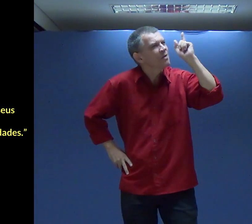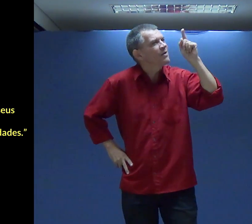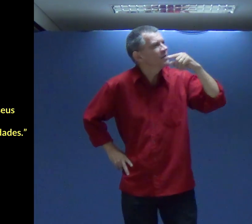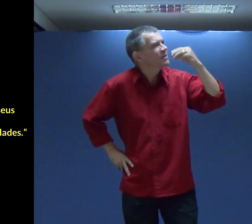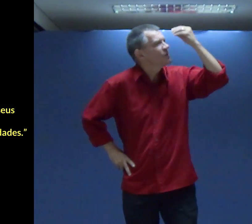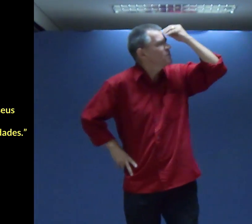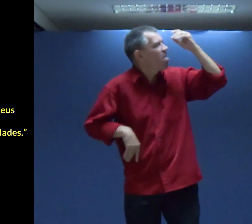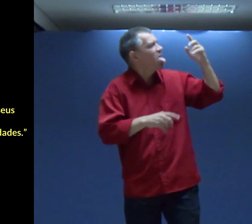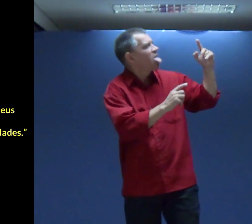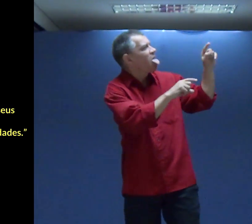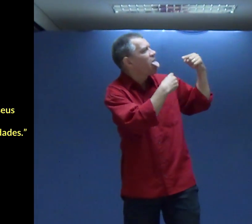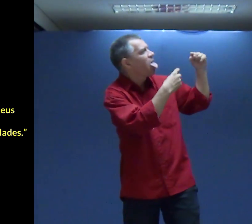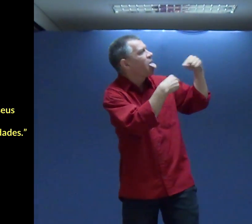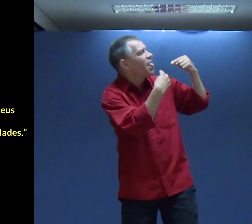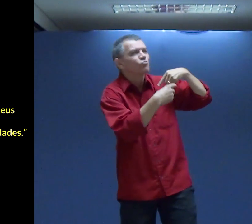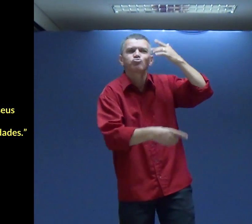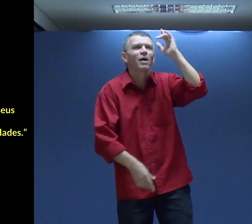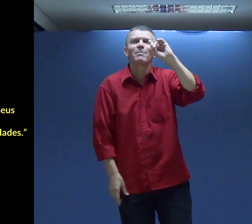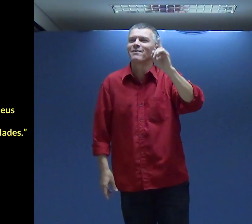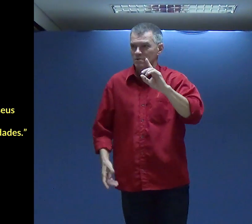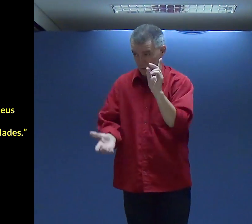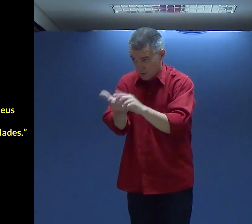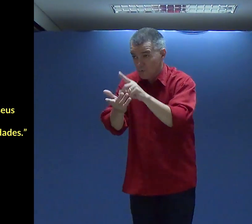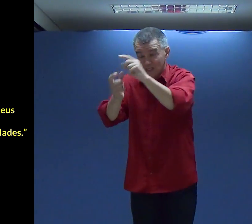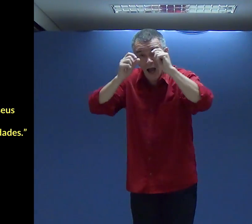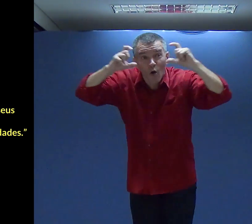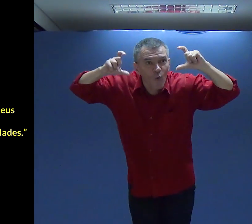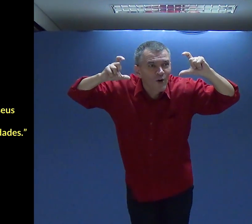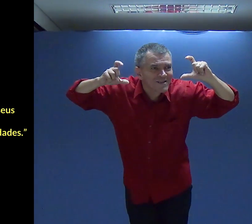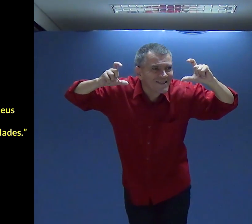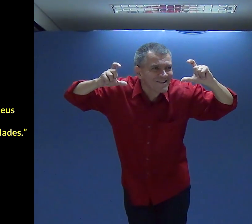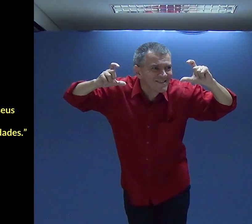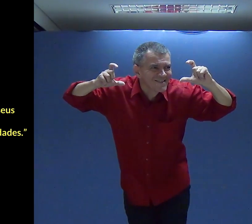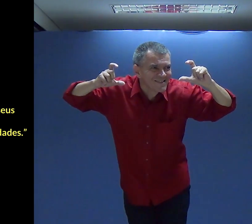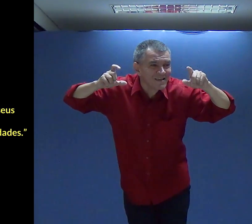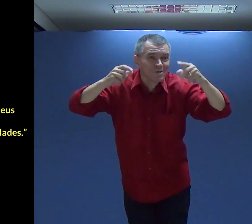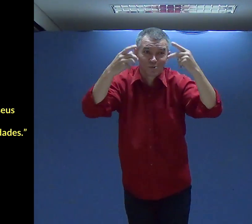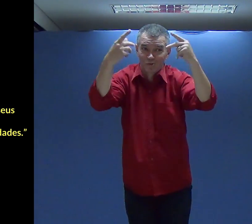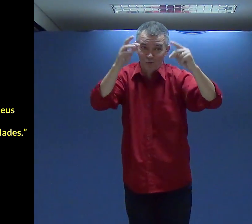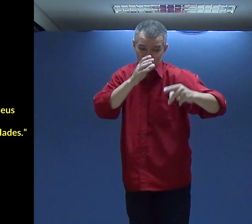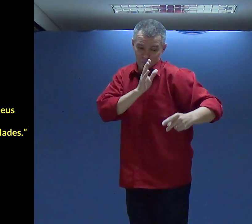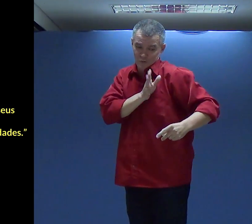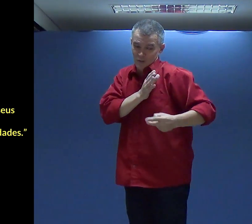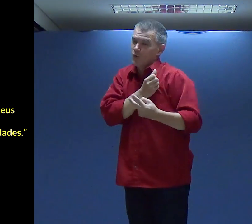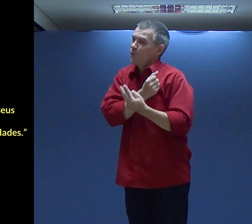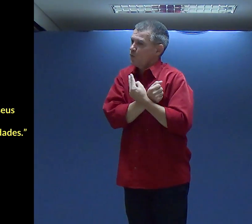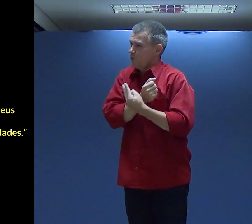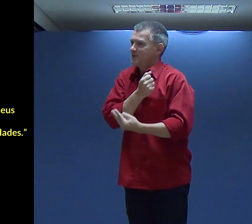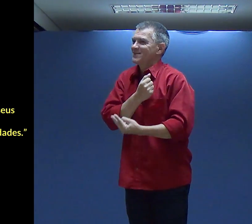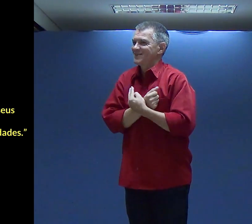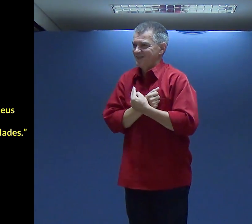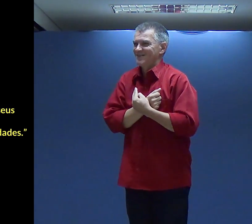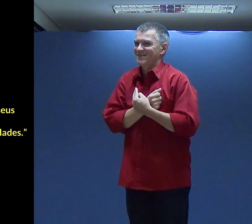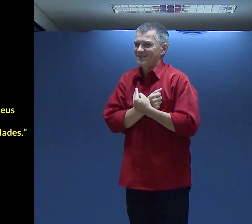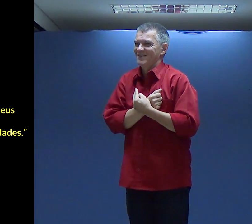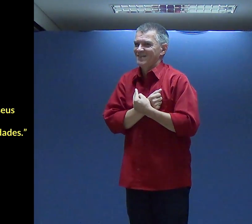O seu perdão As coisas mudam O diabo Ele nos acusa Mas preste atenção